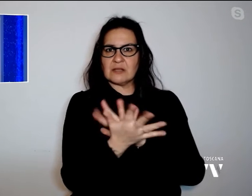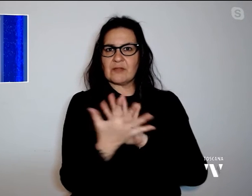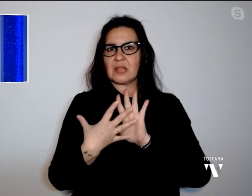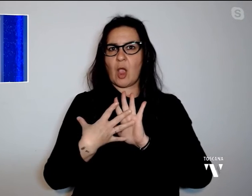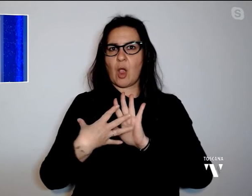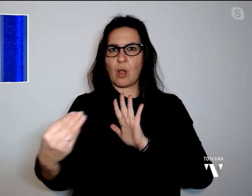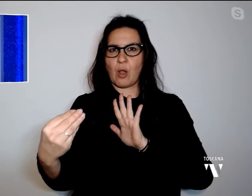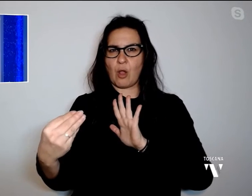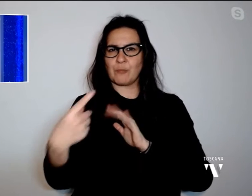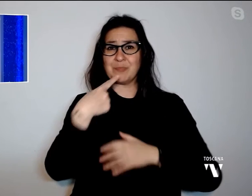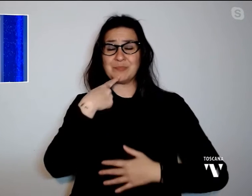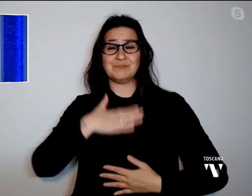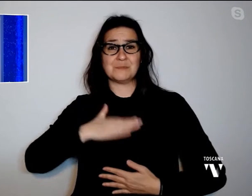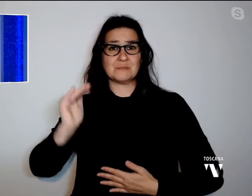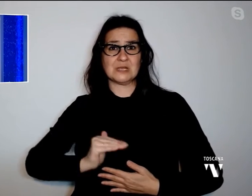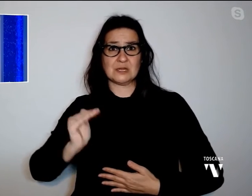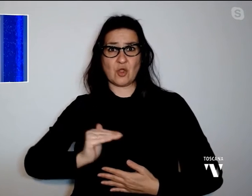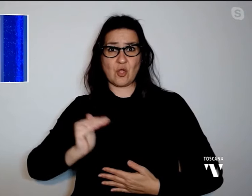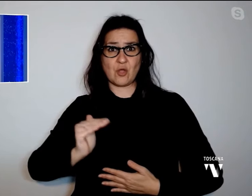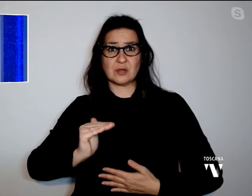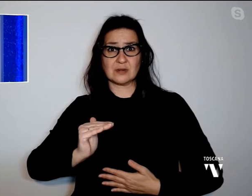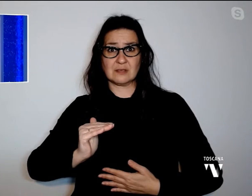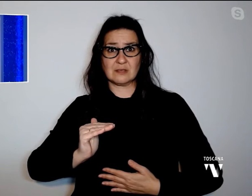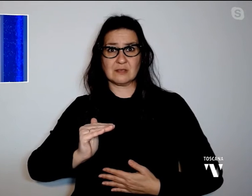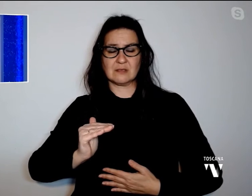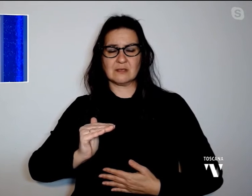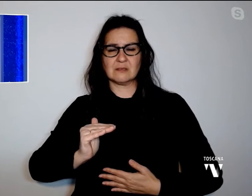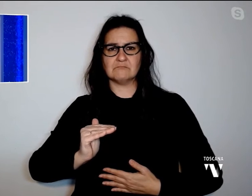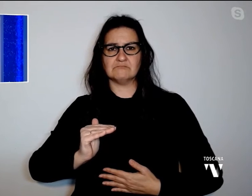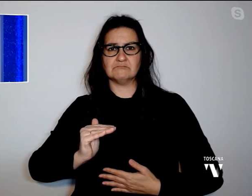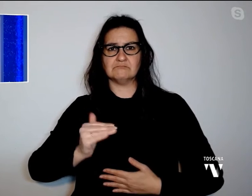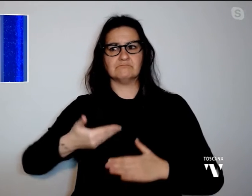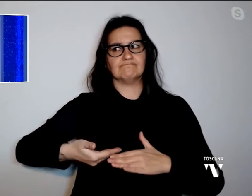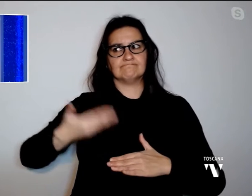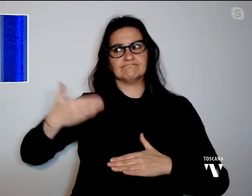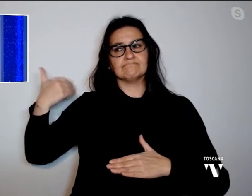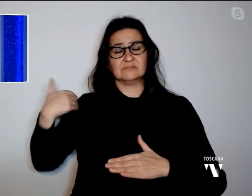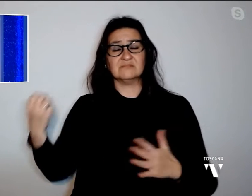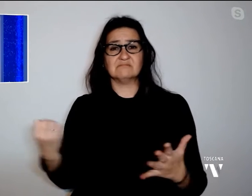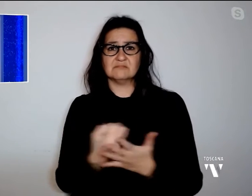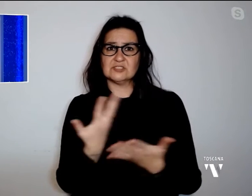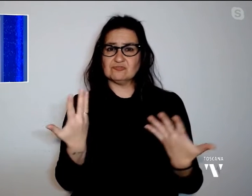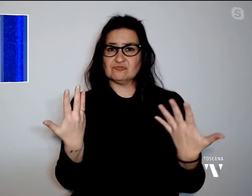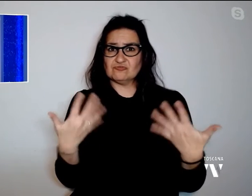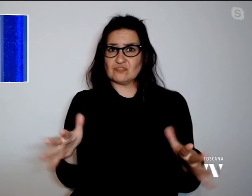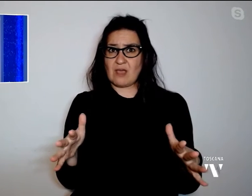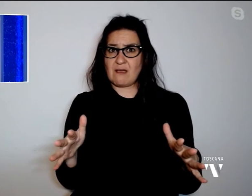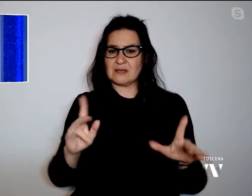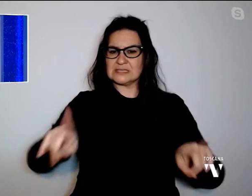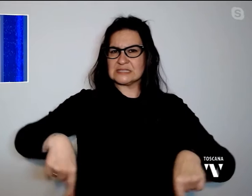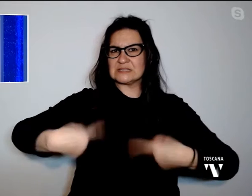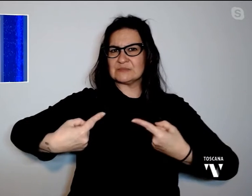minorenni, come purtroppo già accaduto nei recenti fatti di cronaca con sfide analoghe,